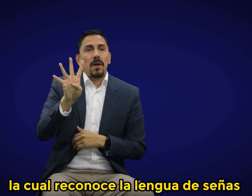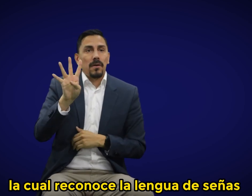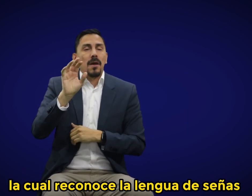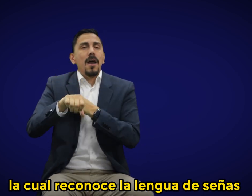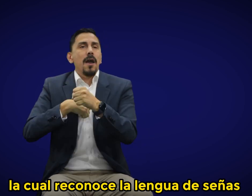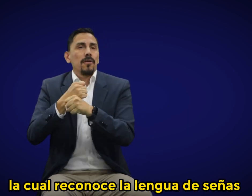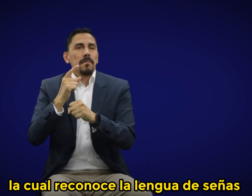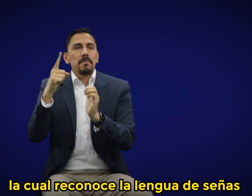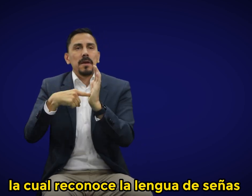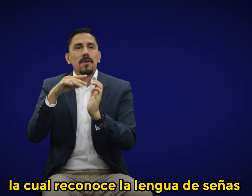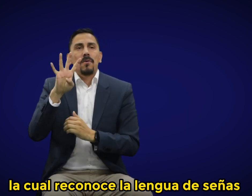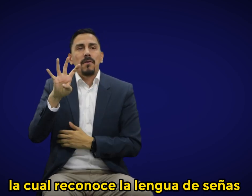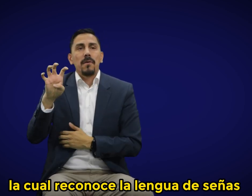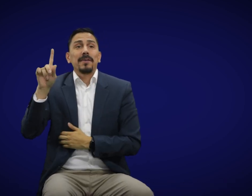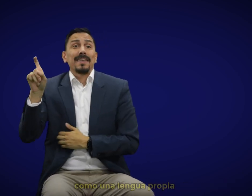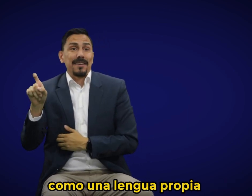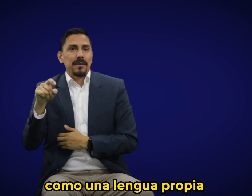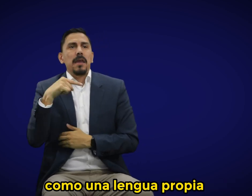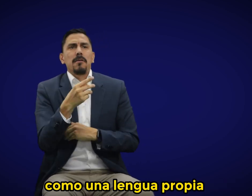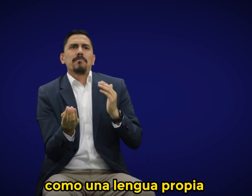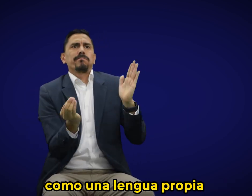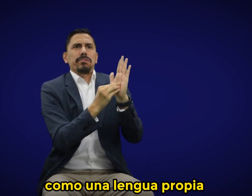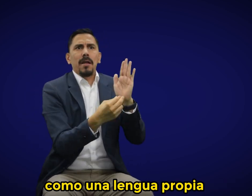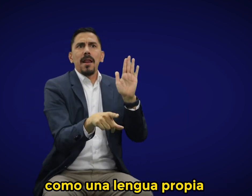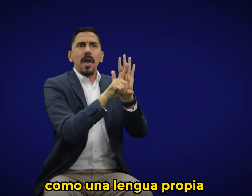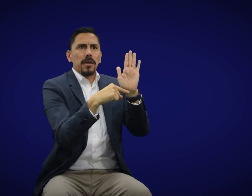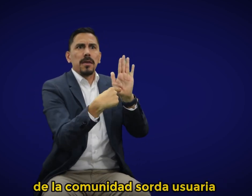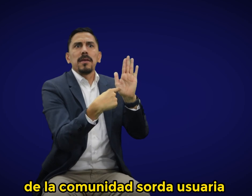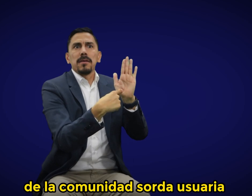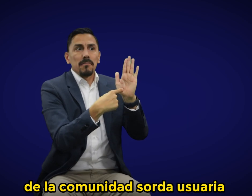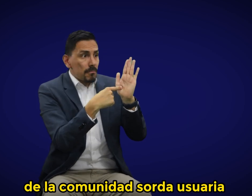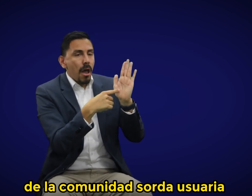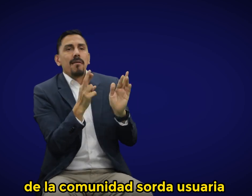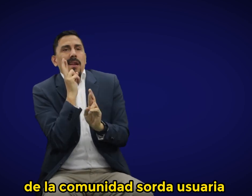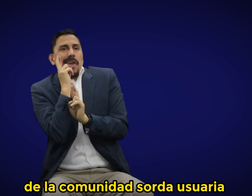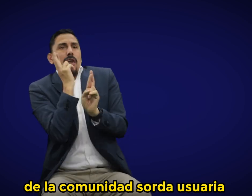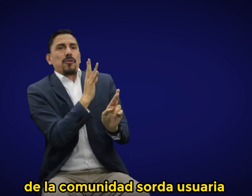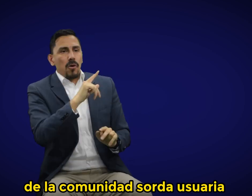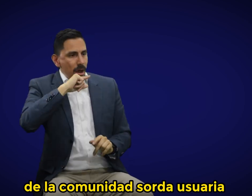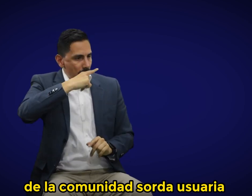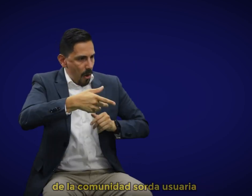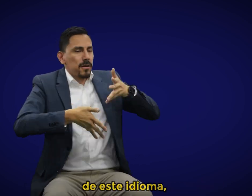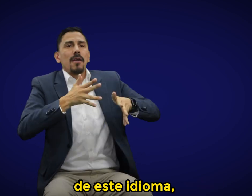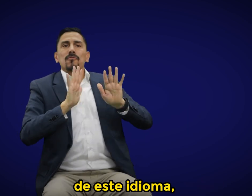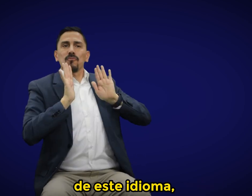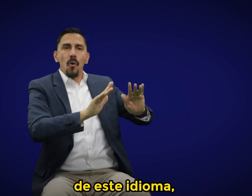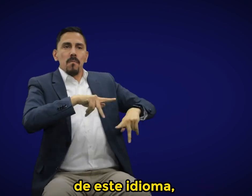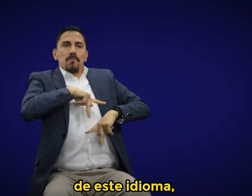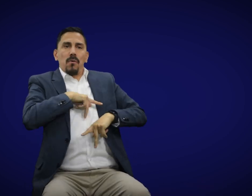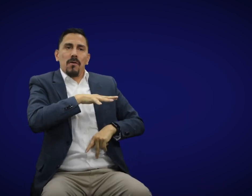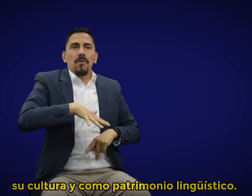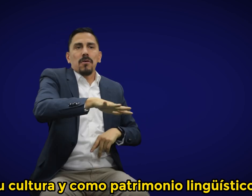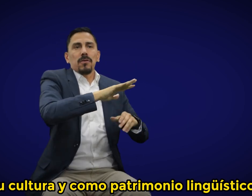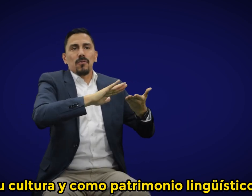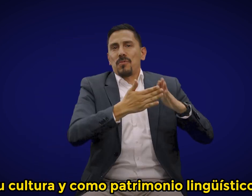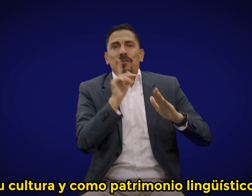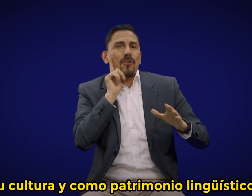cual reconoce la lengua de señas como una lengua propia de la comunidad sorda usuaria de este idioma, su cultura